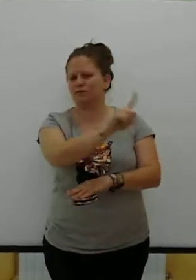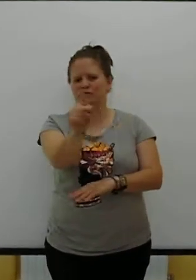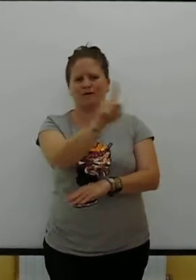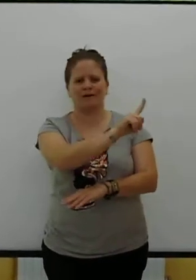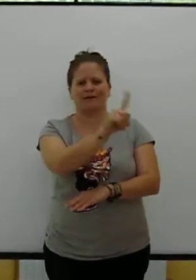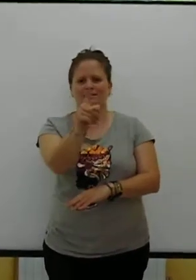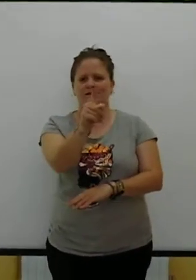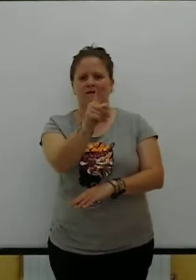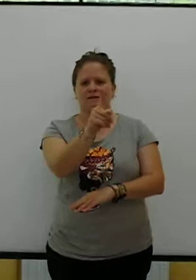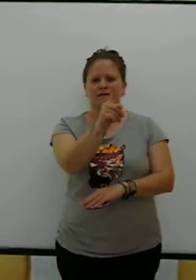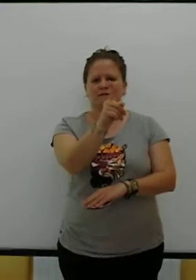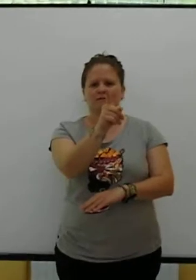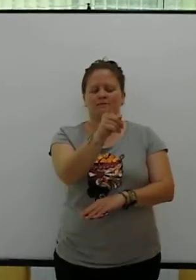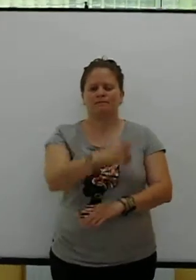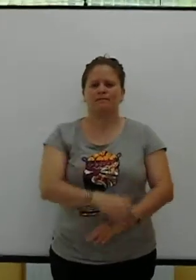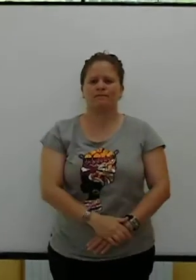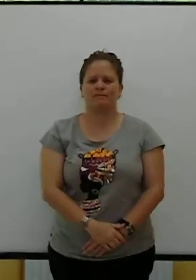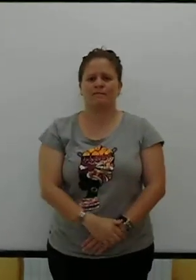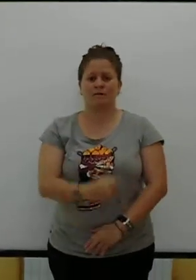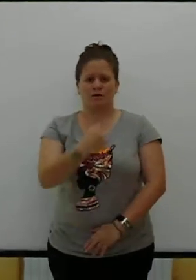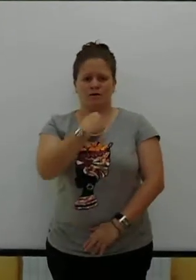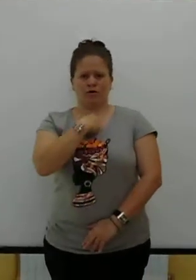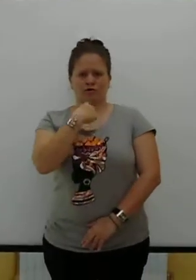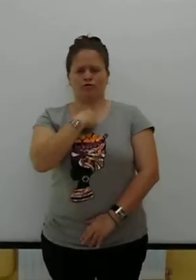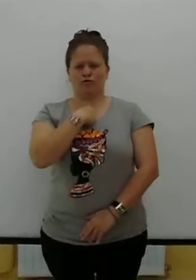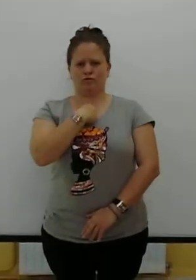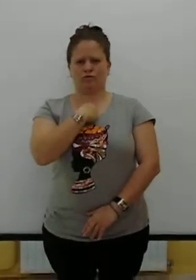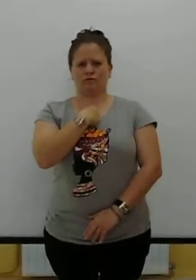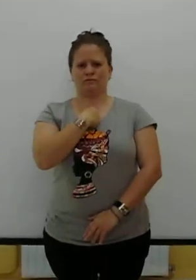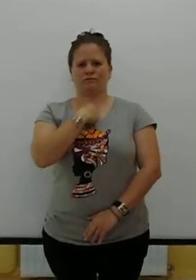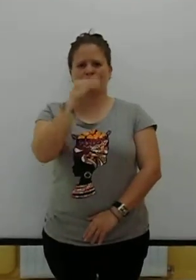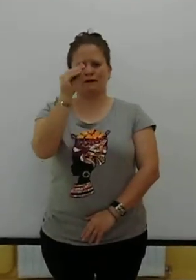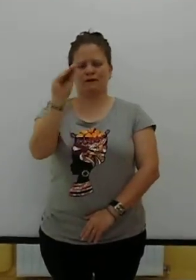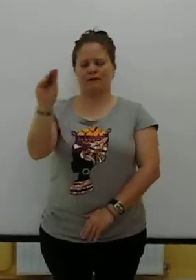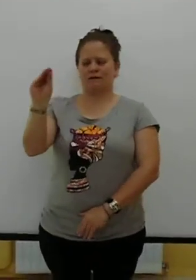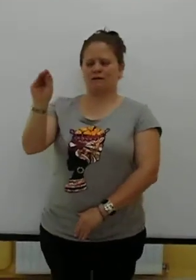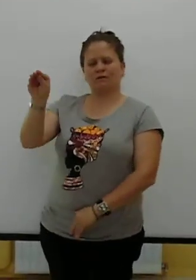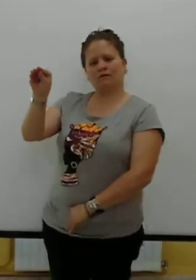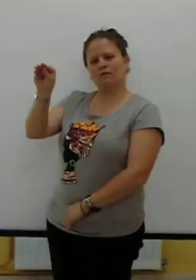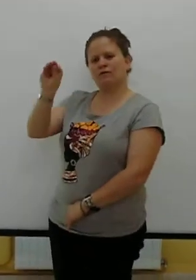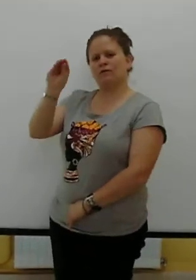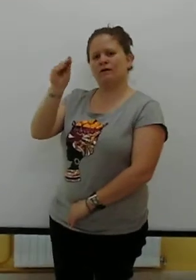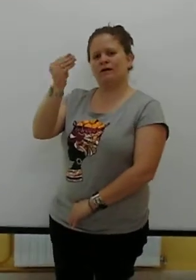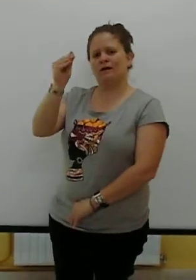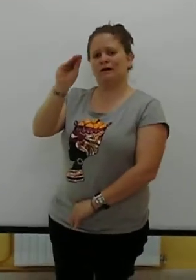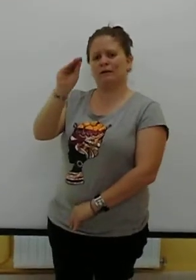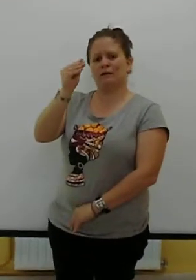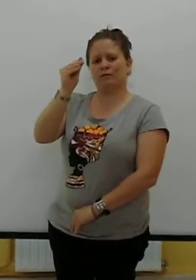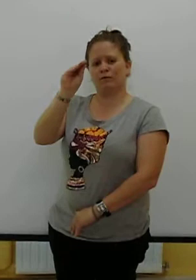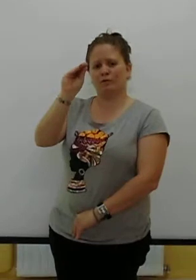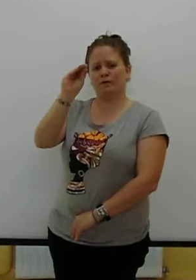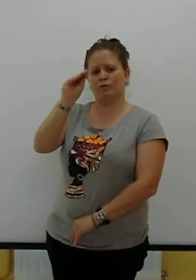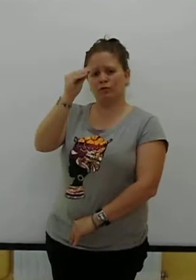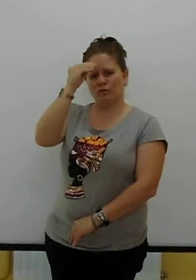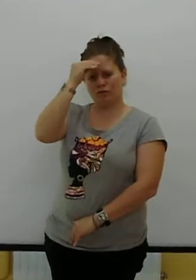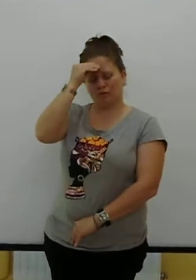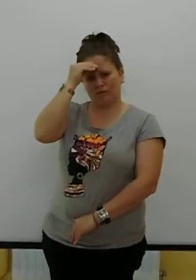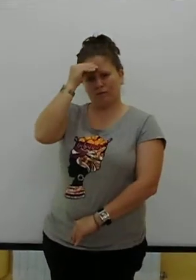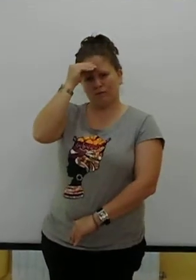sabéis Yo soy listo y fuerte Yo, con la mano en forma de pu, me